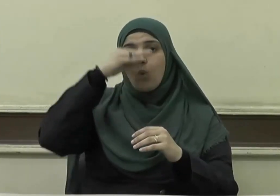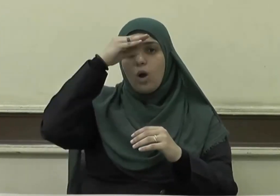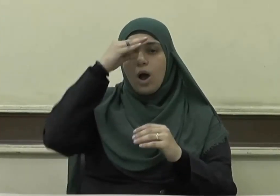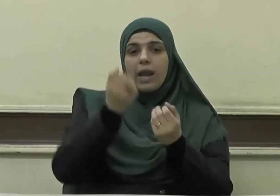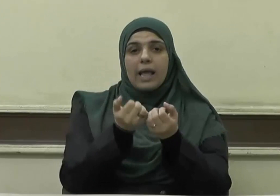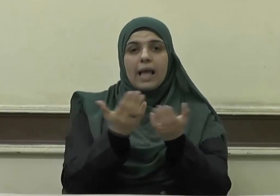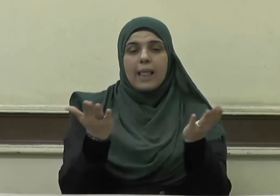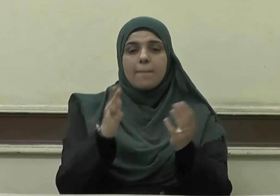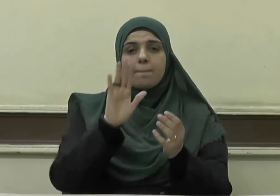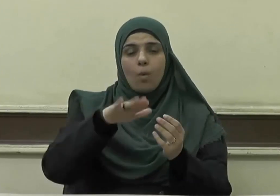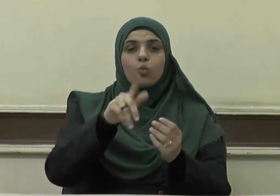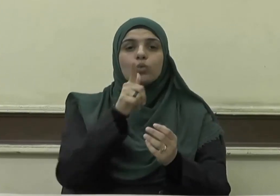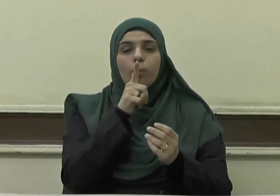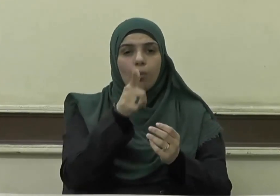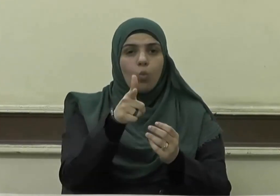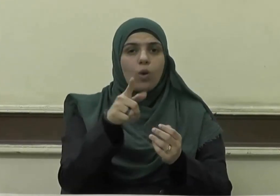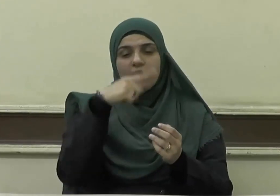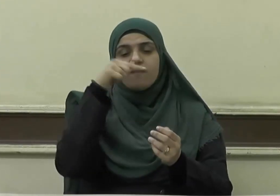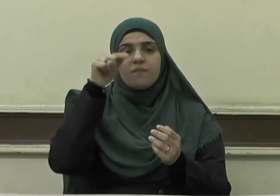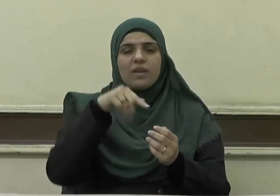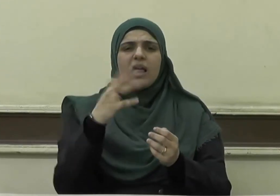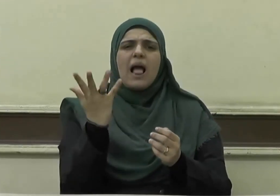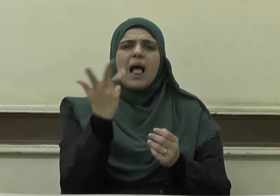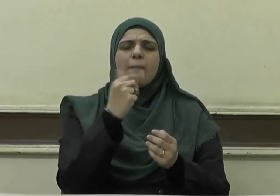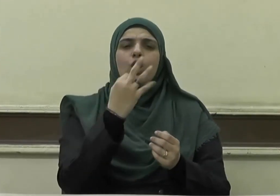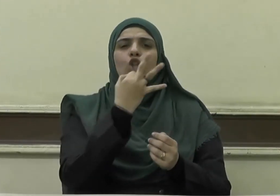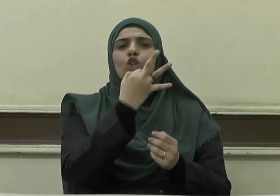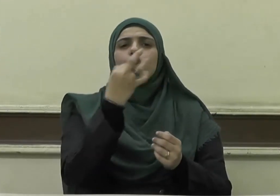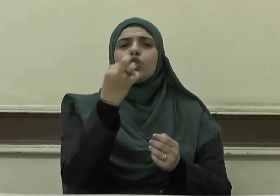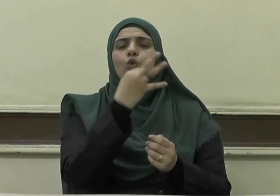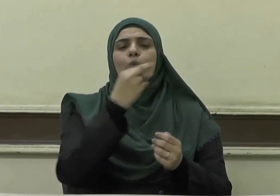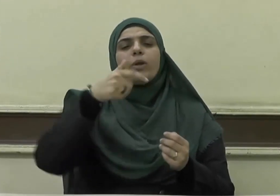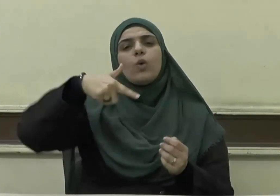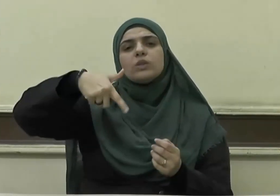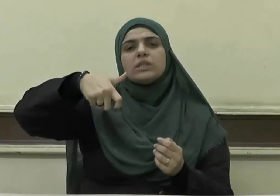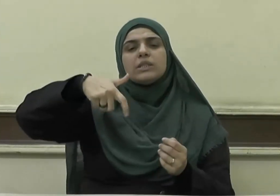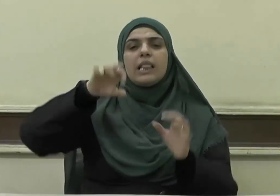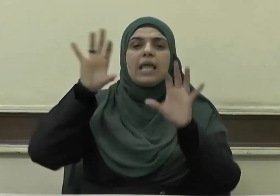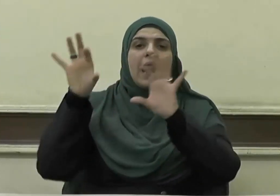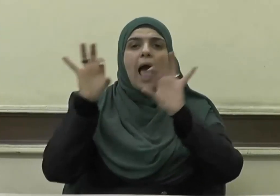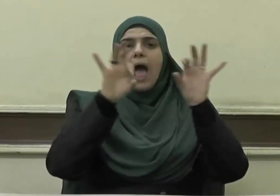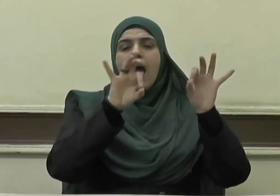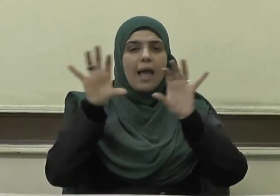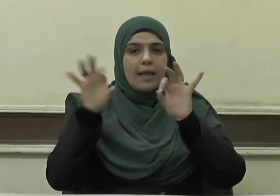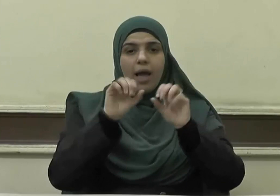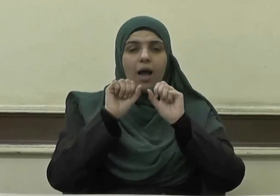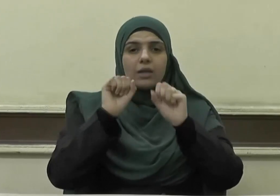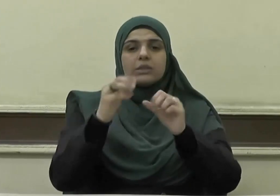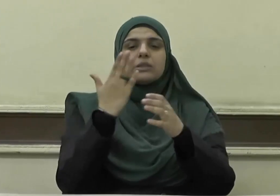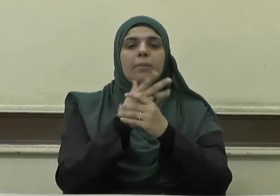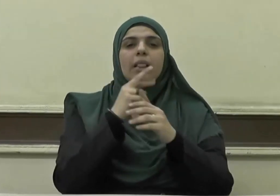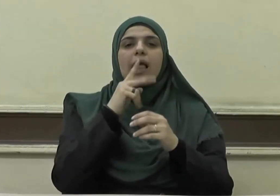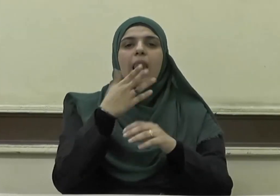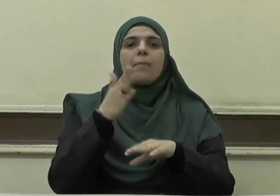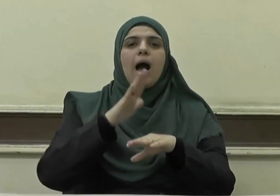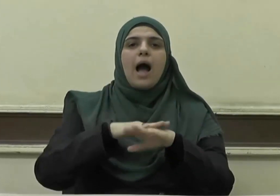نحو ثلاثمائة وستين آية تحدثت عن العمل